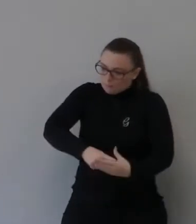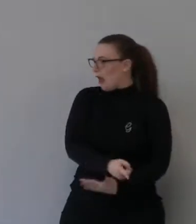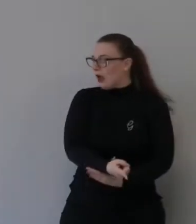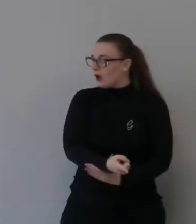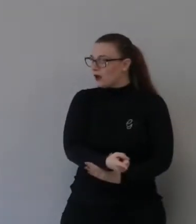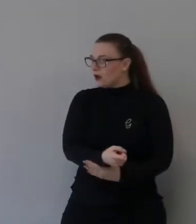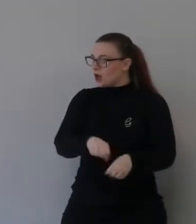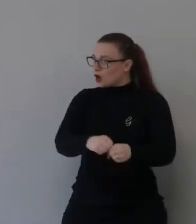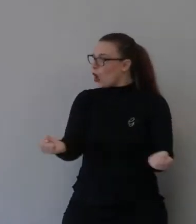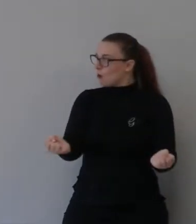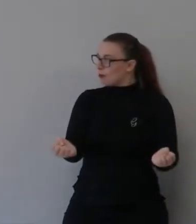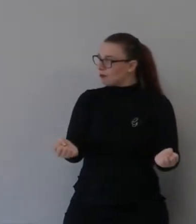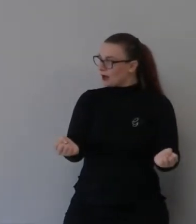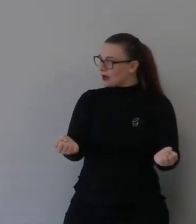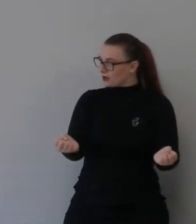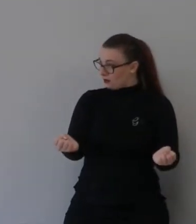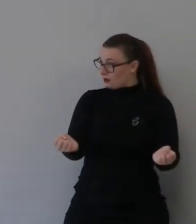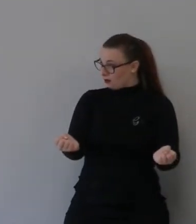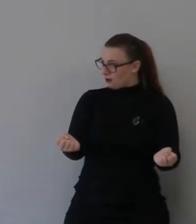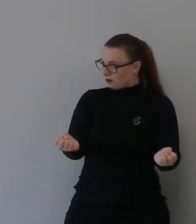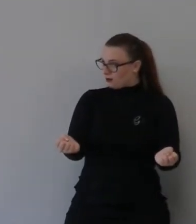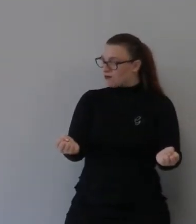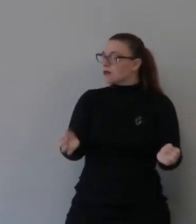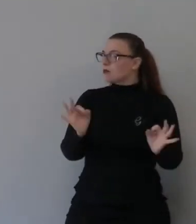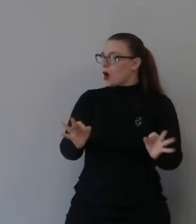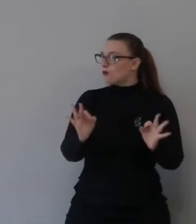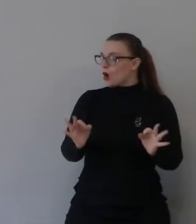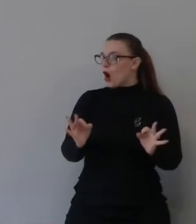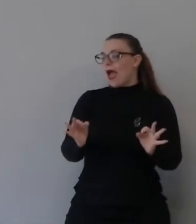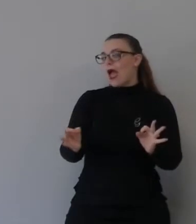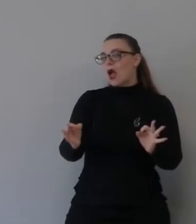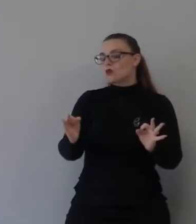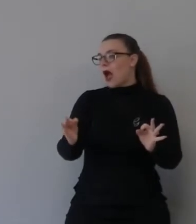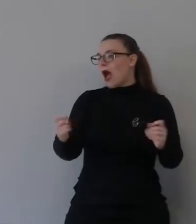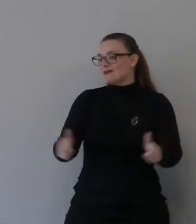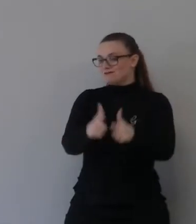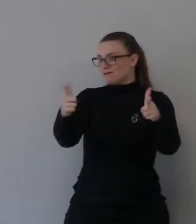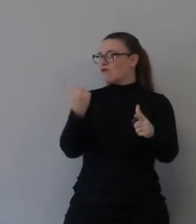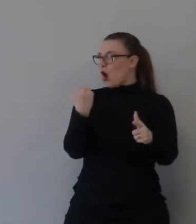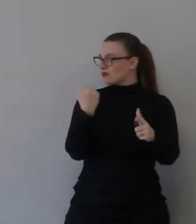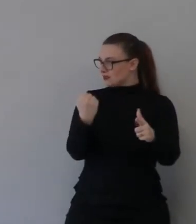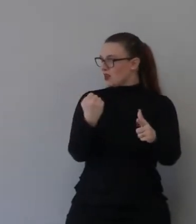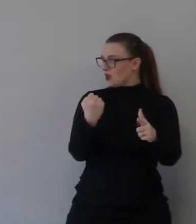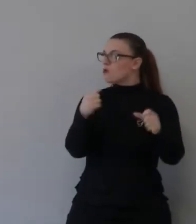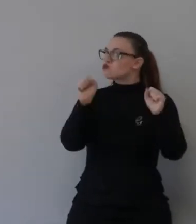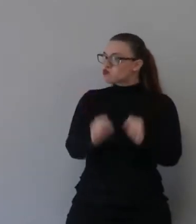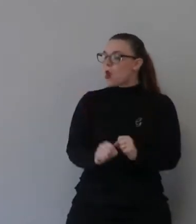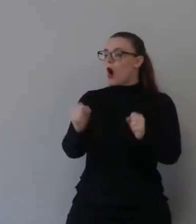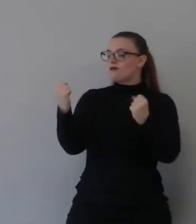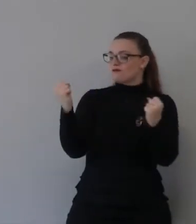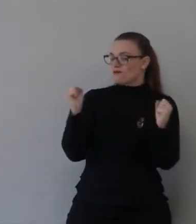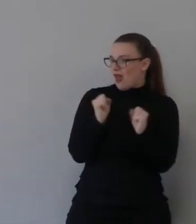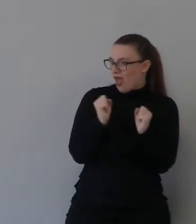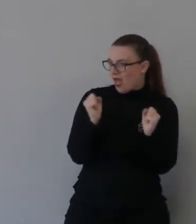spaccando permettendo alla pianta un'elevata resistenza al genero e alla siccità per questa caratteristica viene